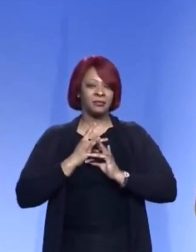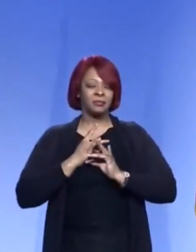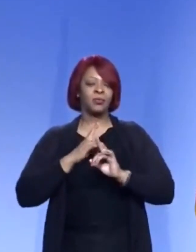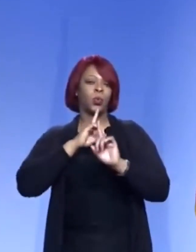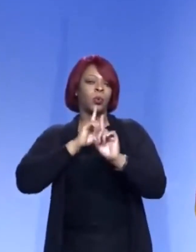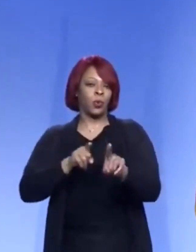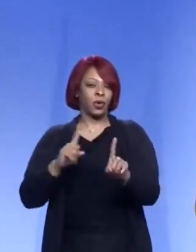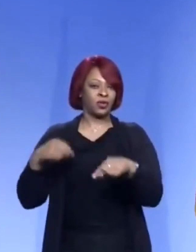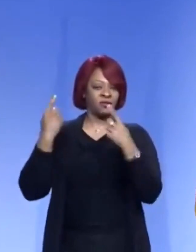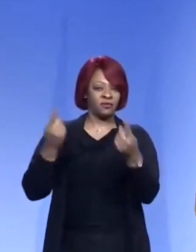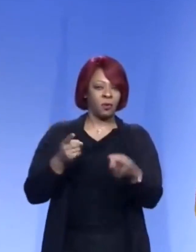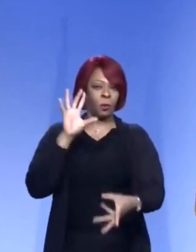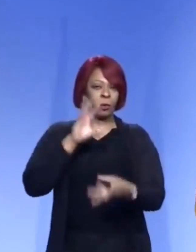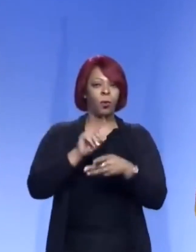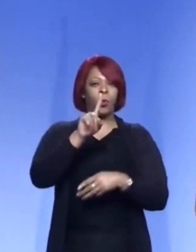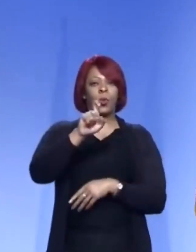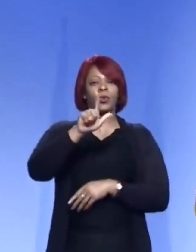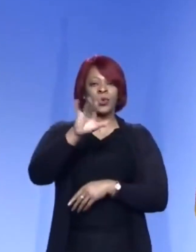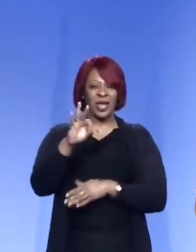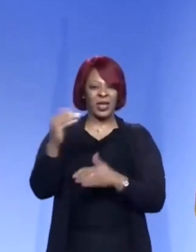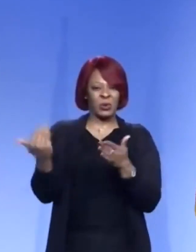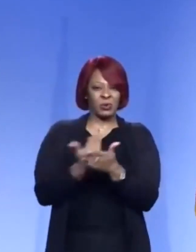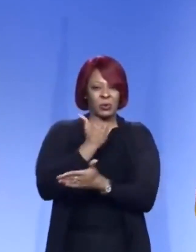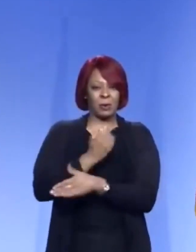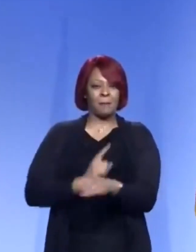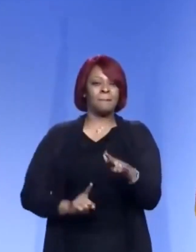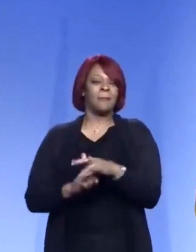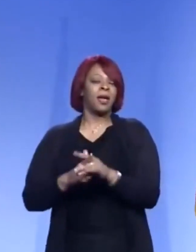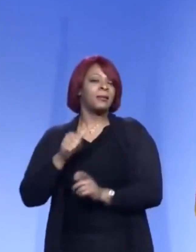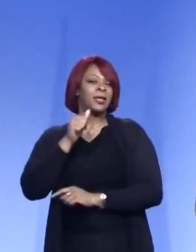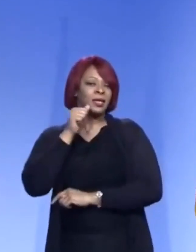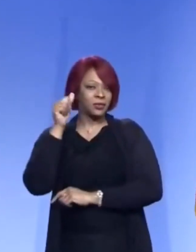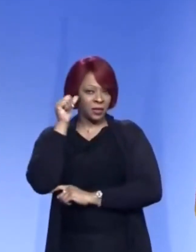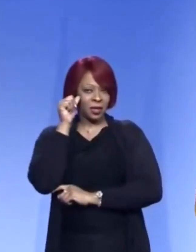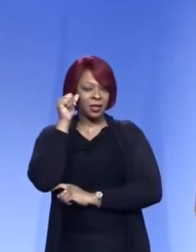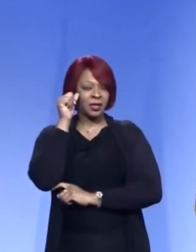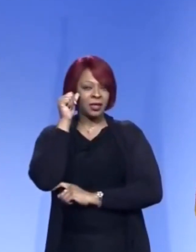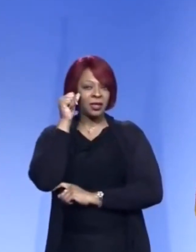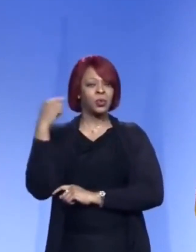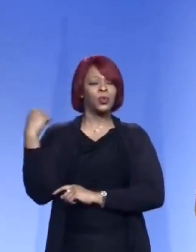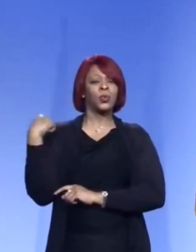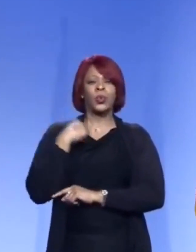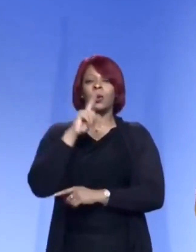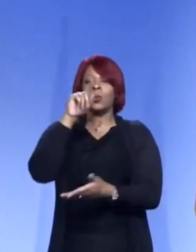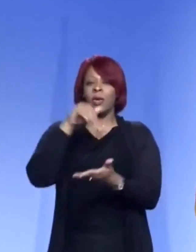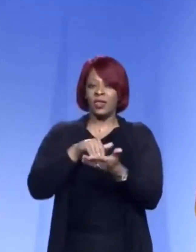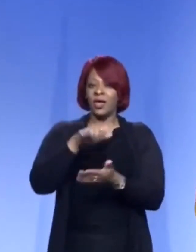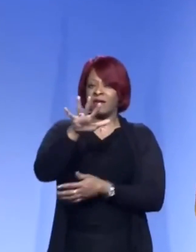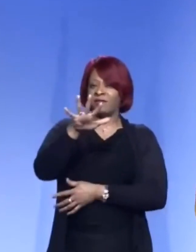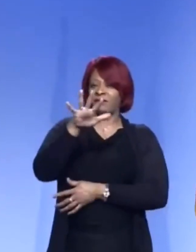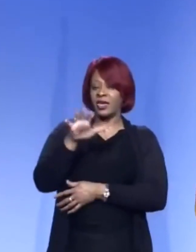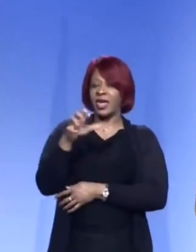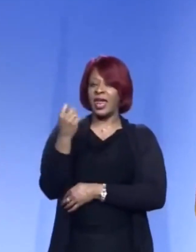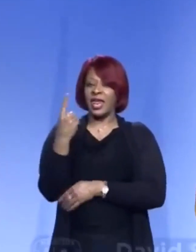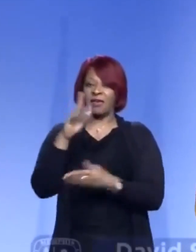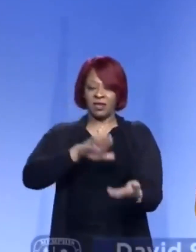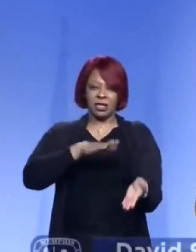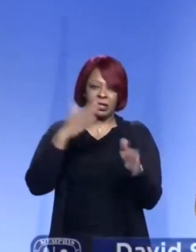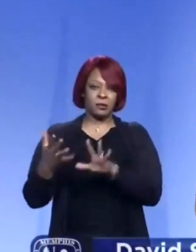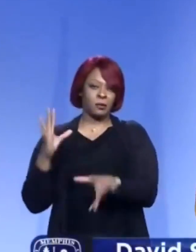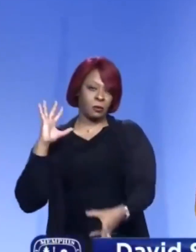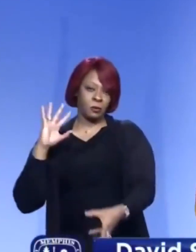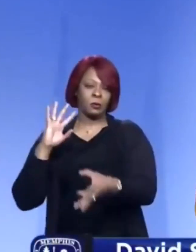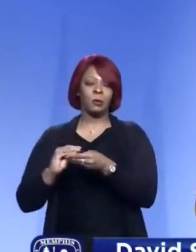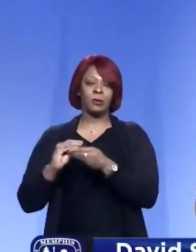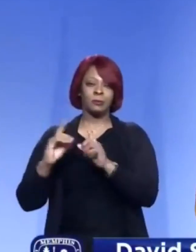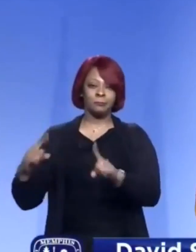pandemia. Esta cifra incluye 129 casos que fueron reportados en las últimas 24 horas. En cuanto a la